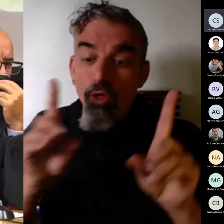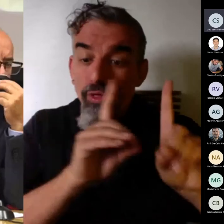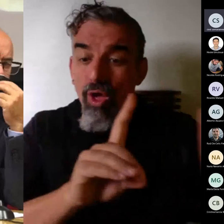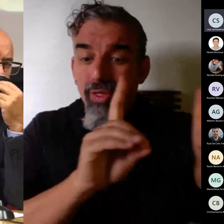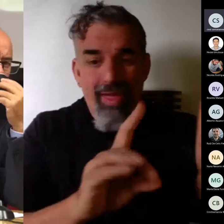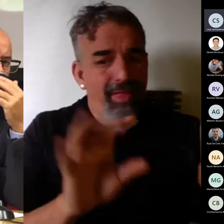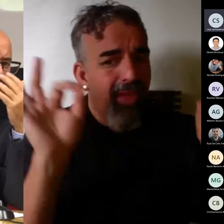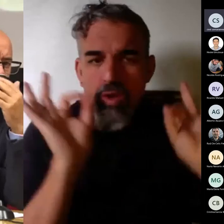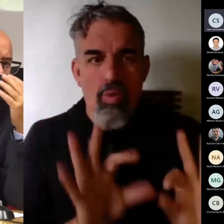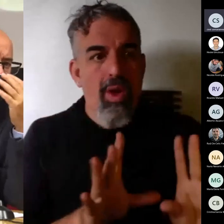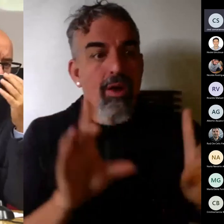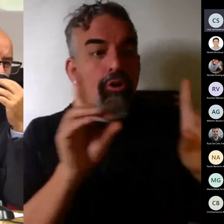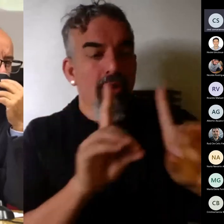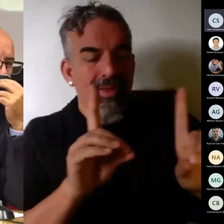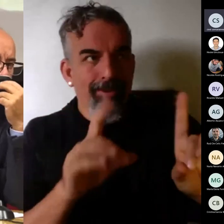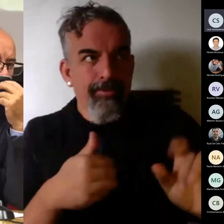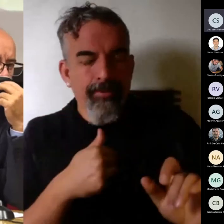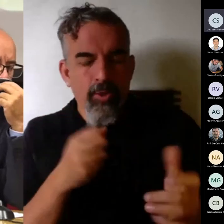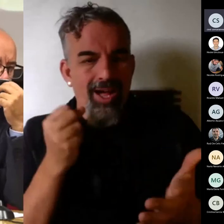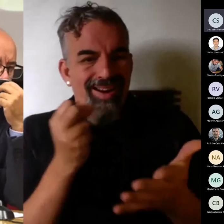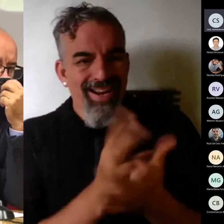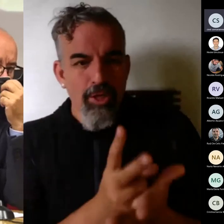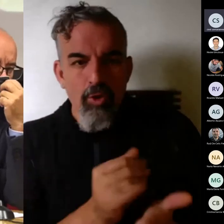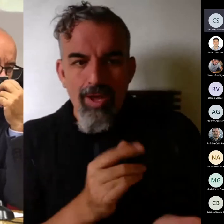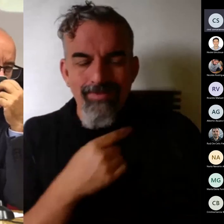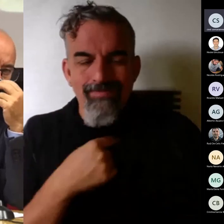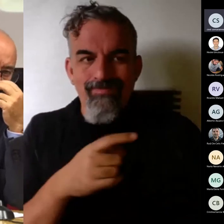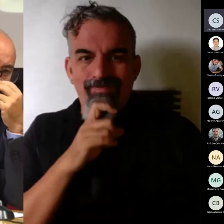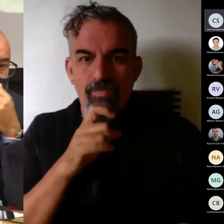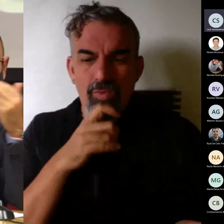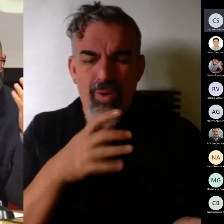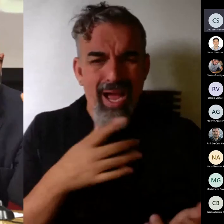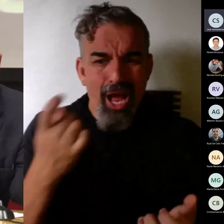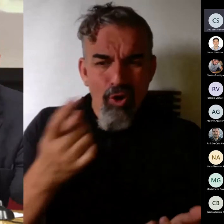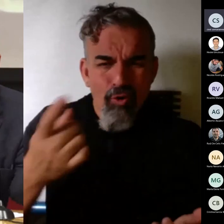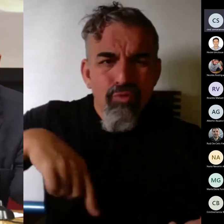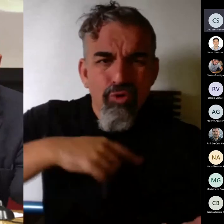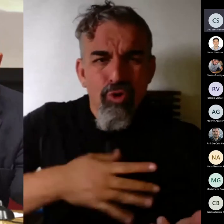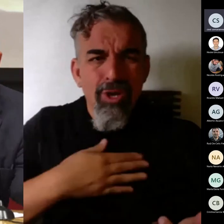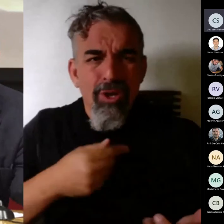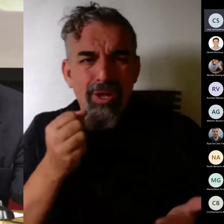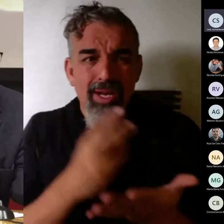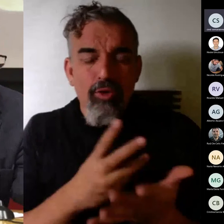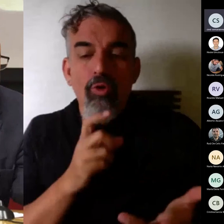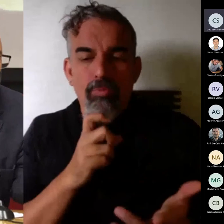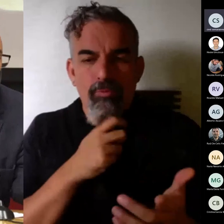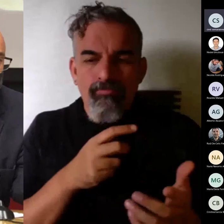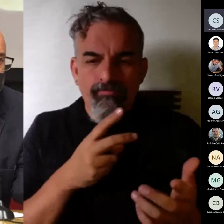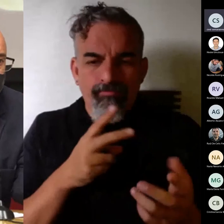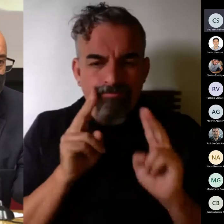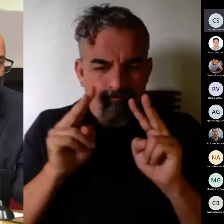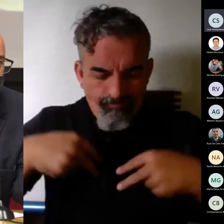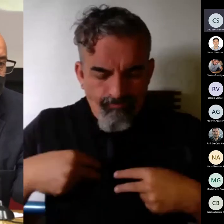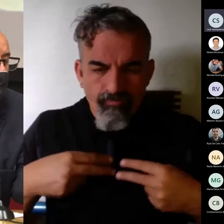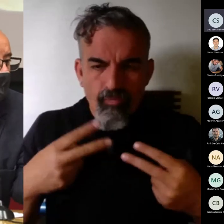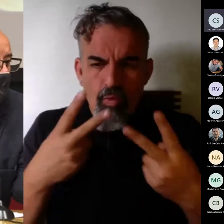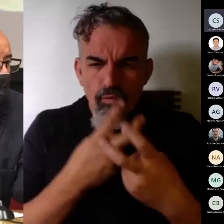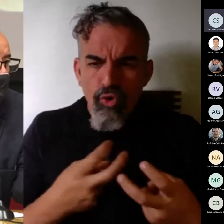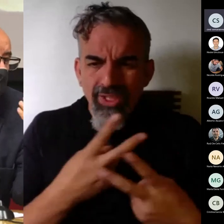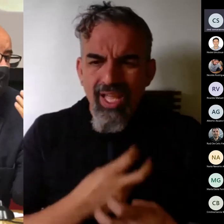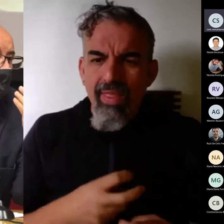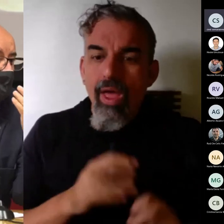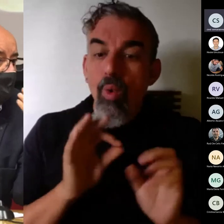¿cómo puedo hacer yo esto que quiero hacer con mis estudiantes? pues hagamos una búsqueda como hacemos en la investigación